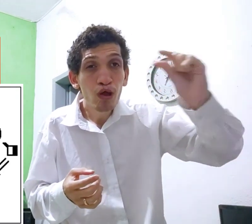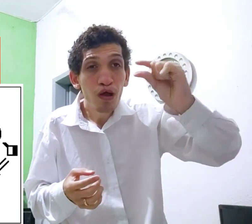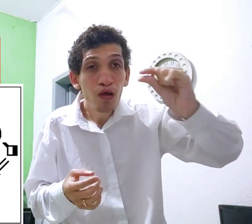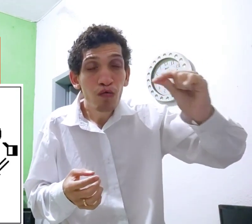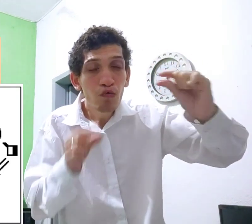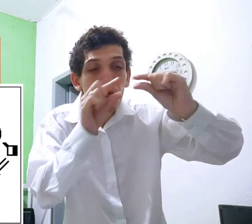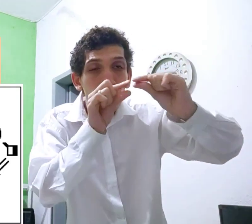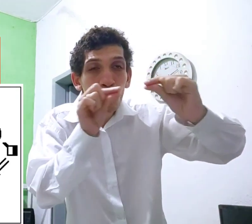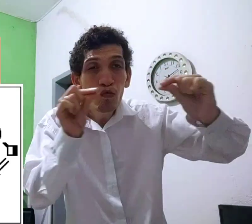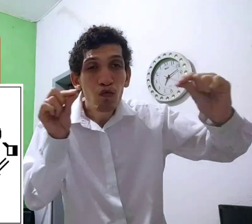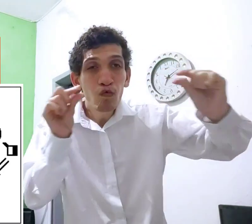apinando.